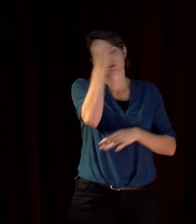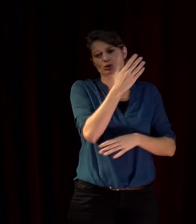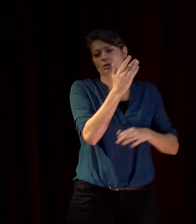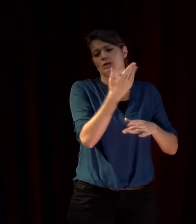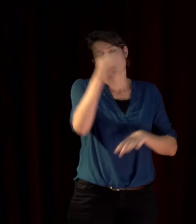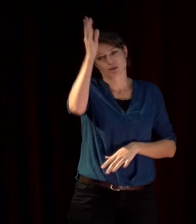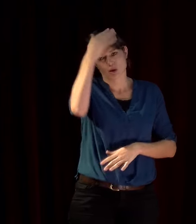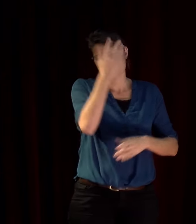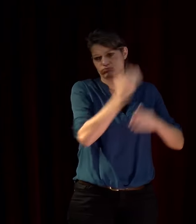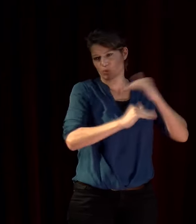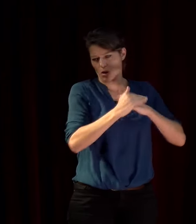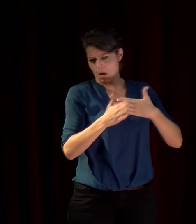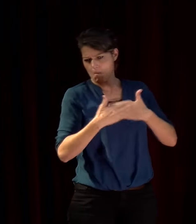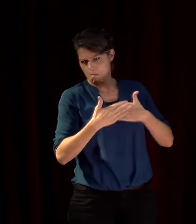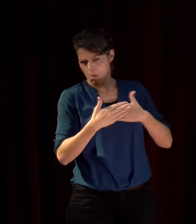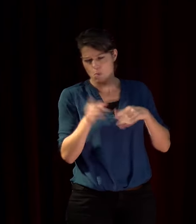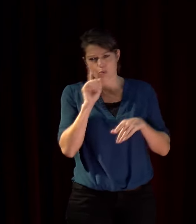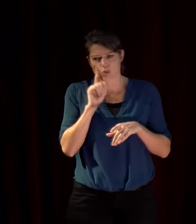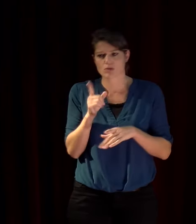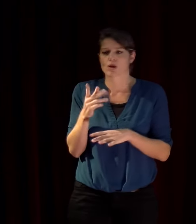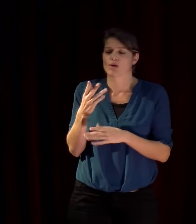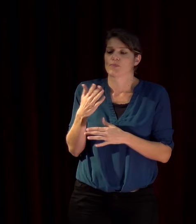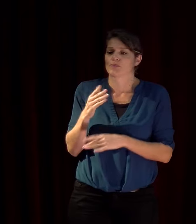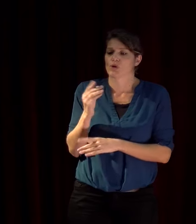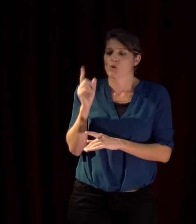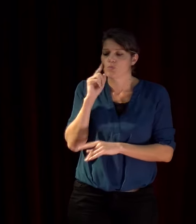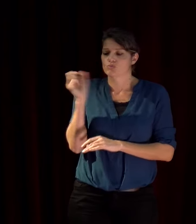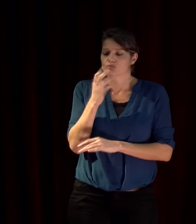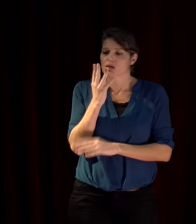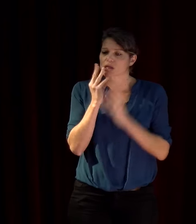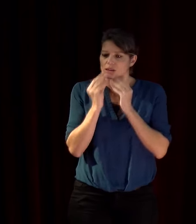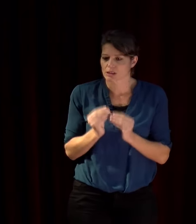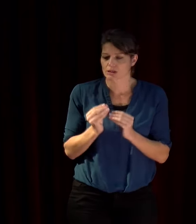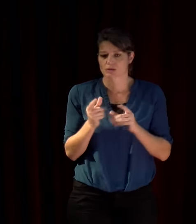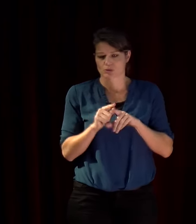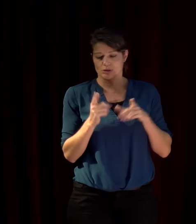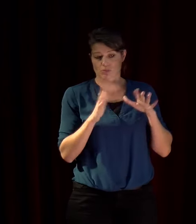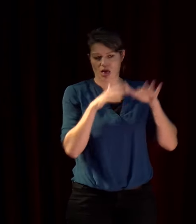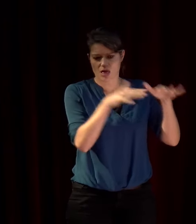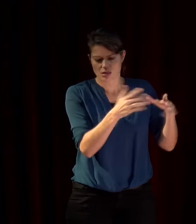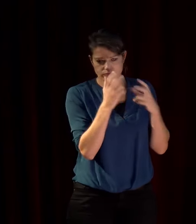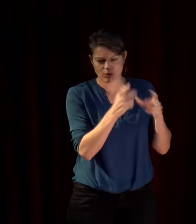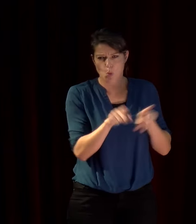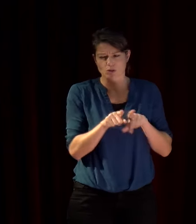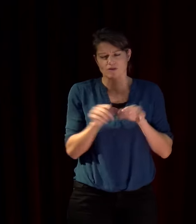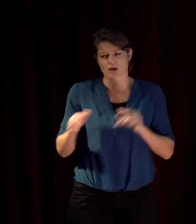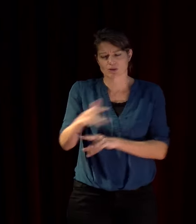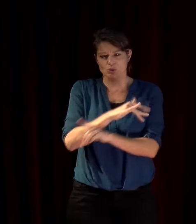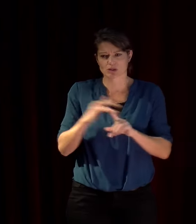est atlantiste pro-israélien et sur le plan de la société il est homophobe